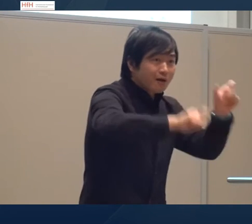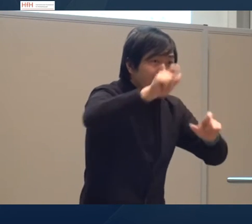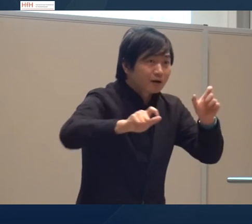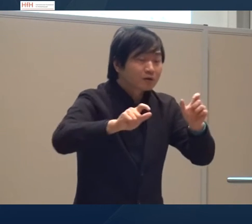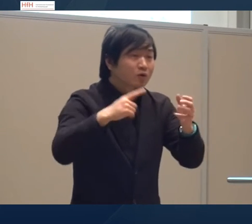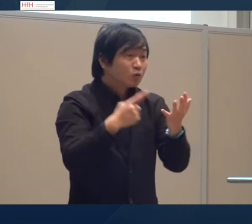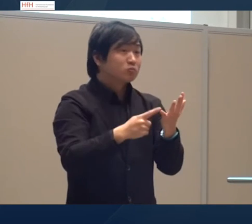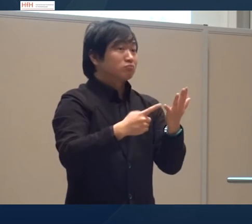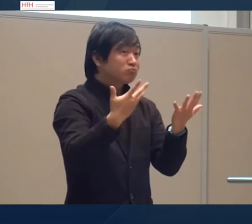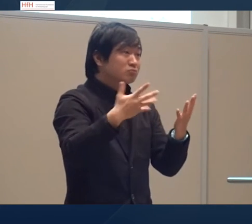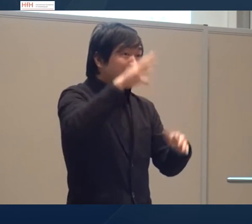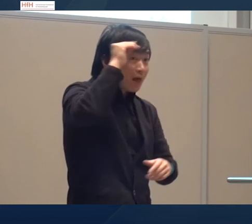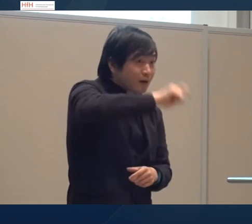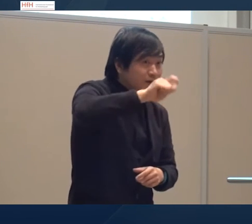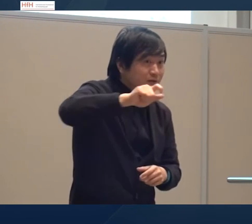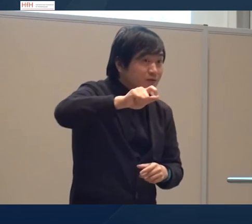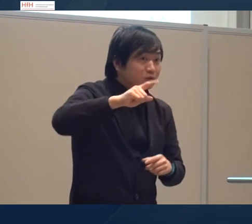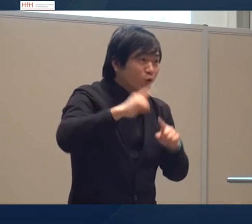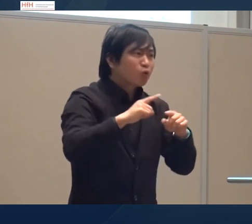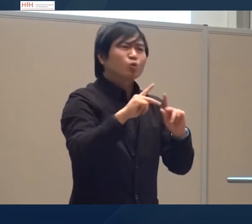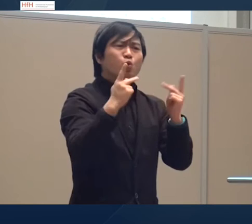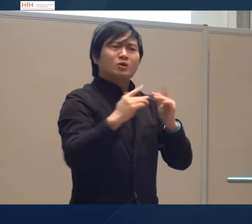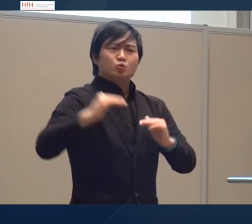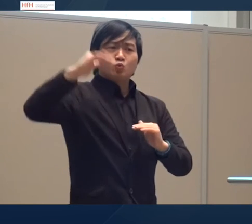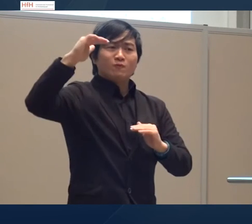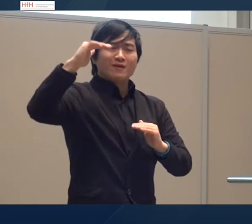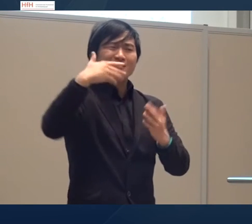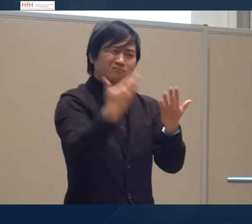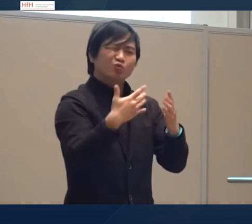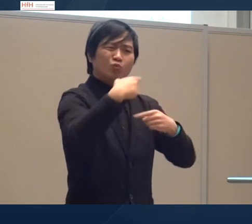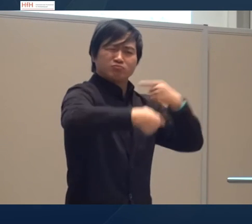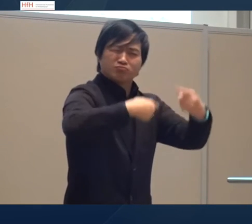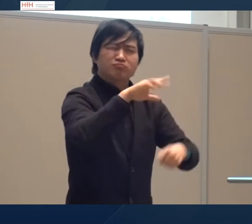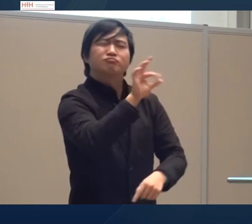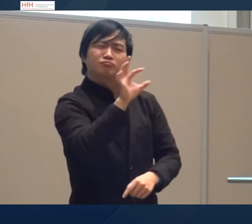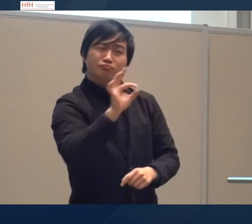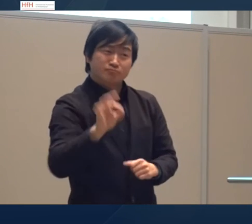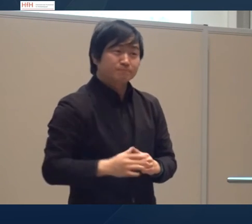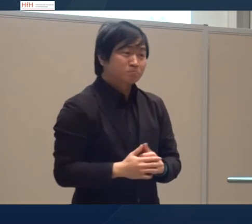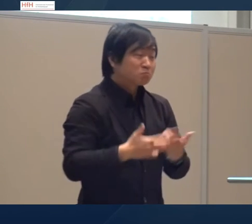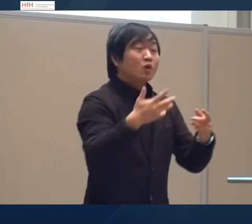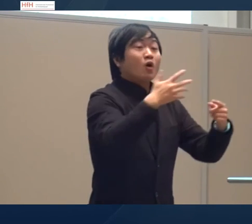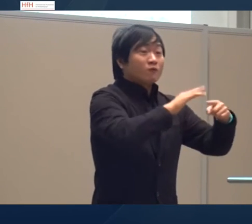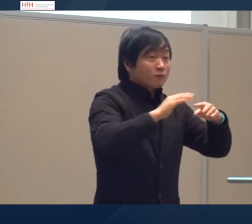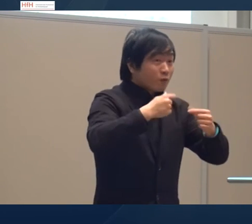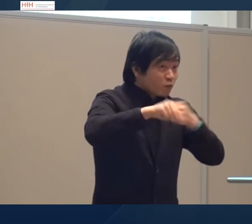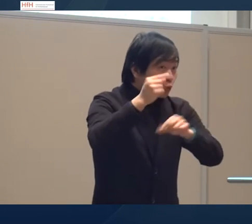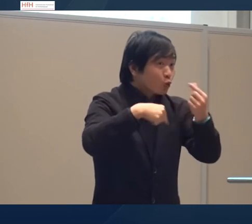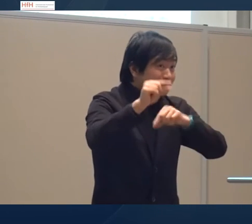und die Lernenden und die verschiedenen Kursstufen und dies alles haben wir analysiert die